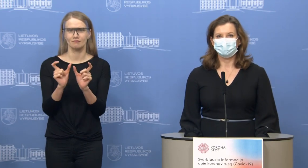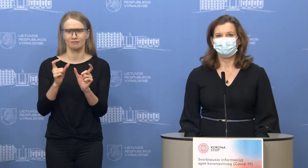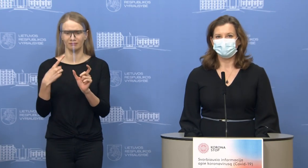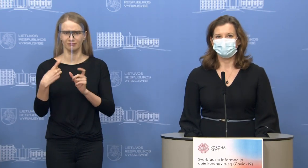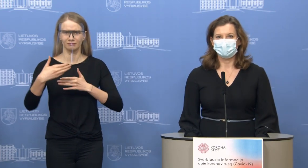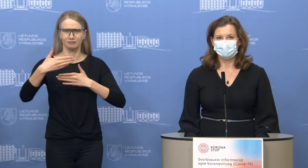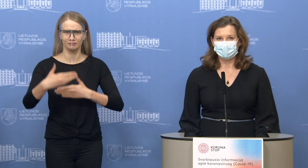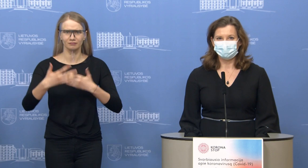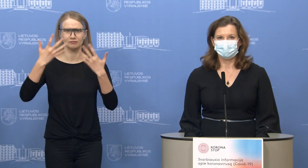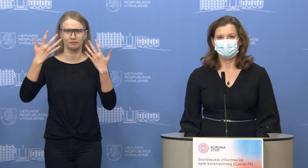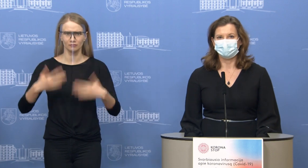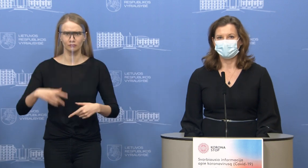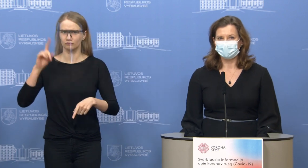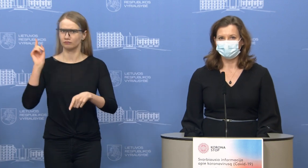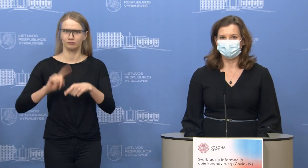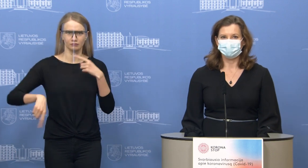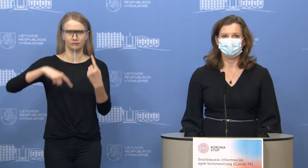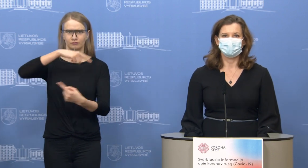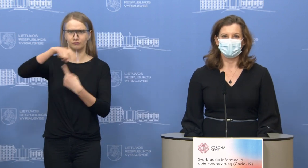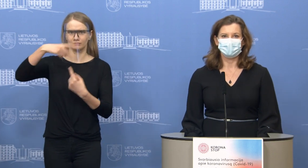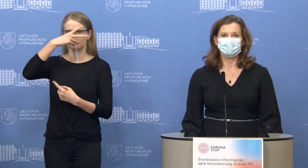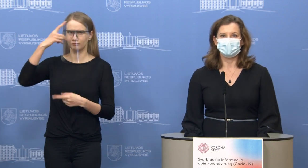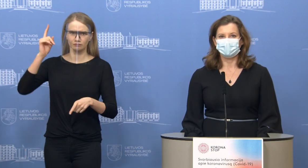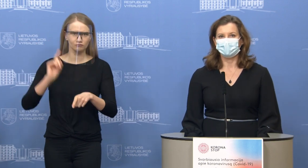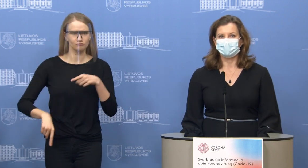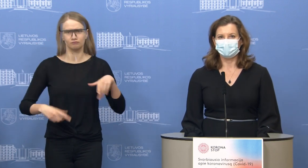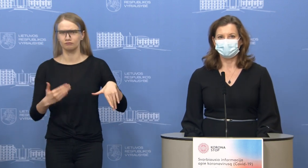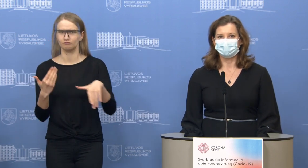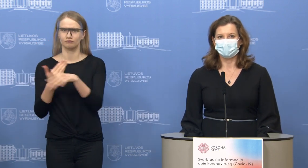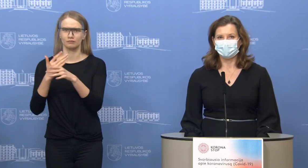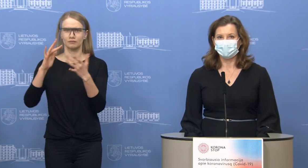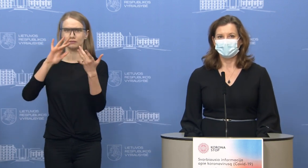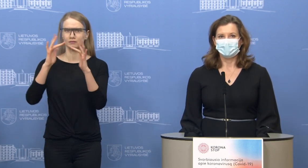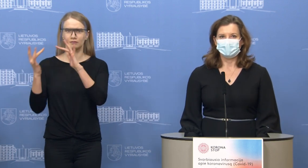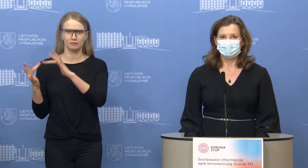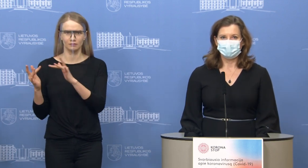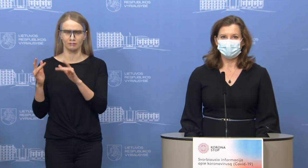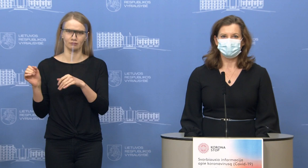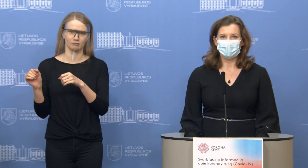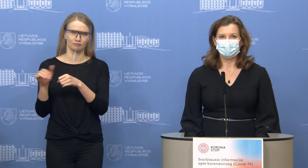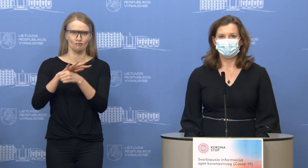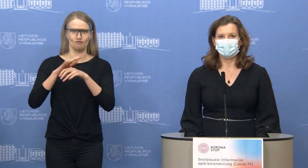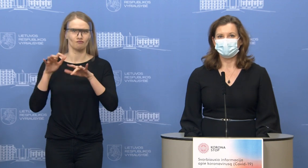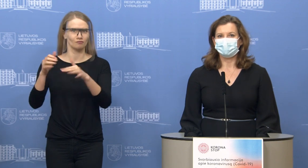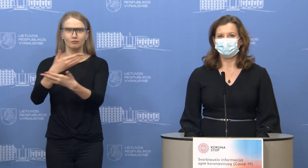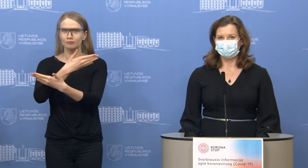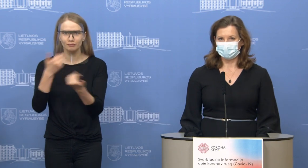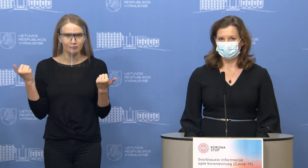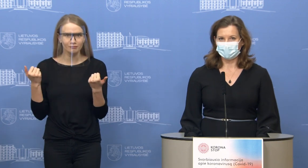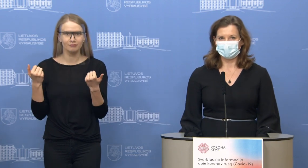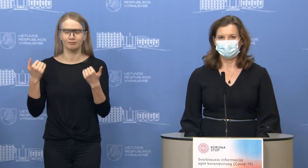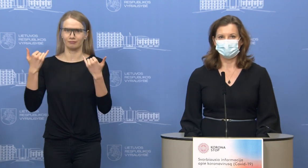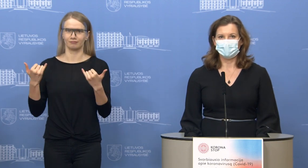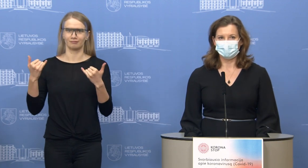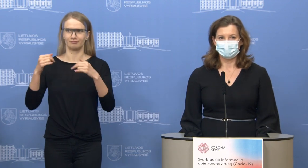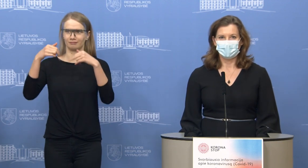pagalbos verslų iniciatyvomis. Viena, iš kurių būtent internete karantino nėra, dabar sulaukė jau net ir tarptautinę